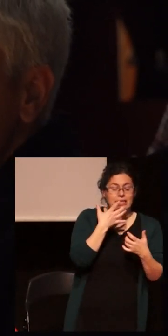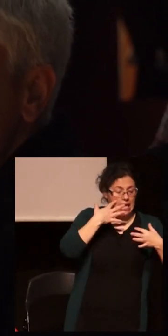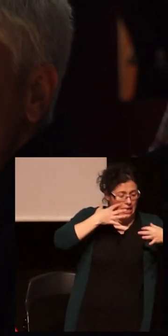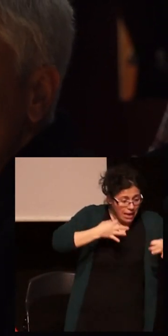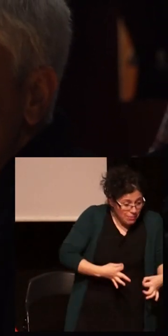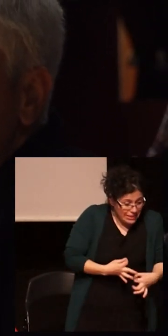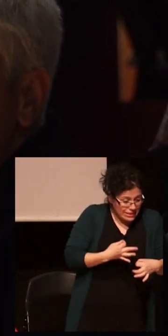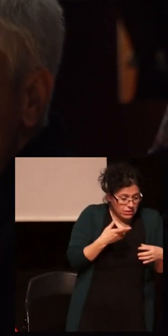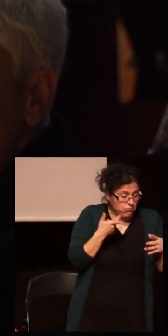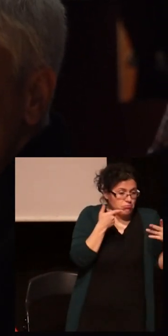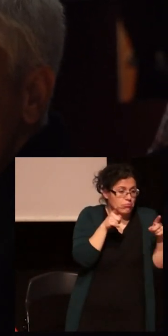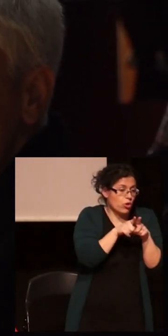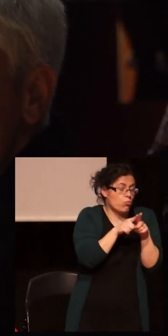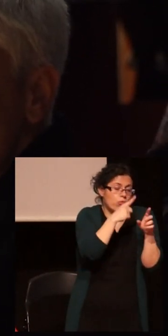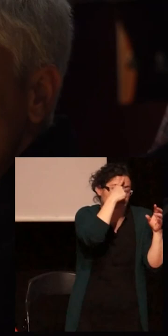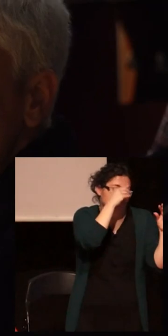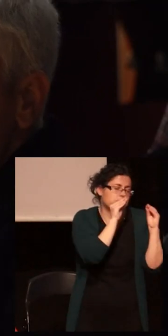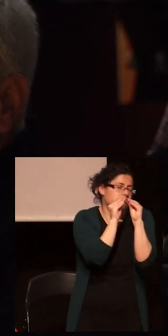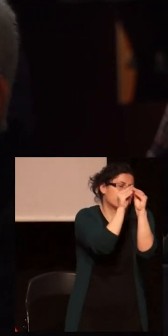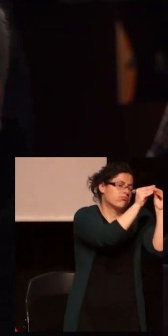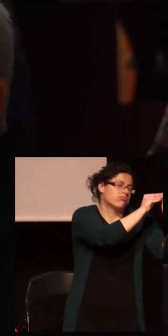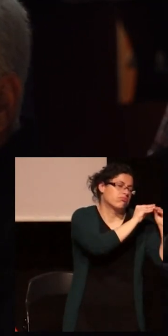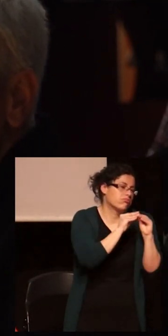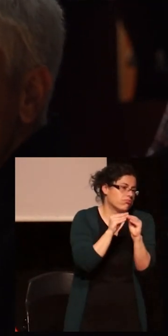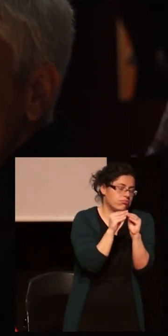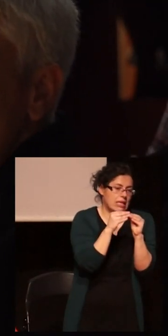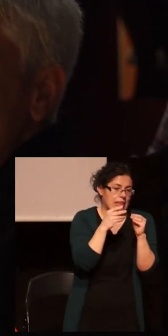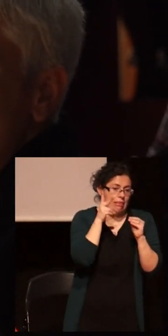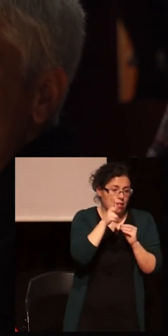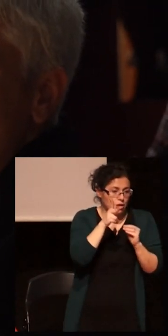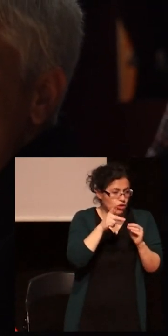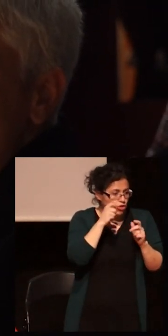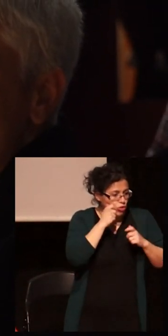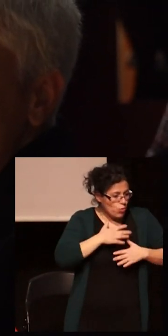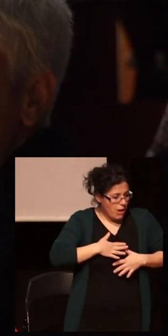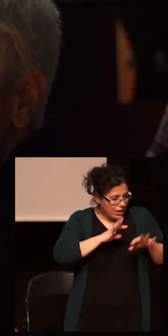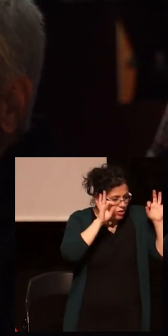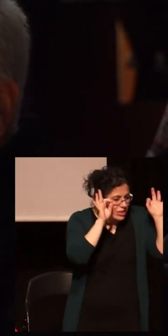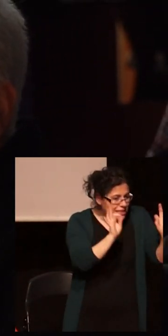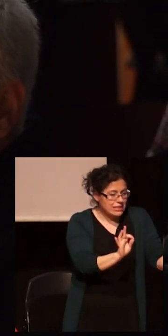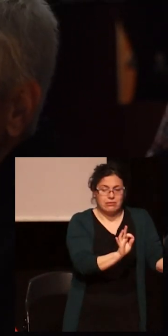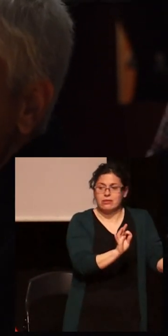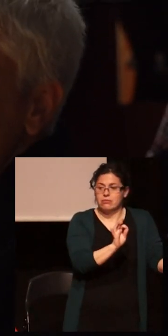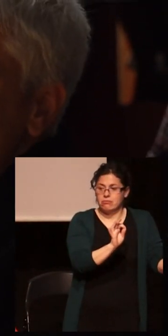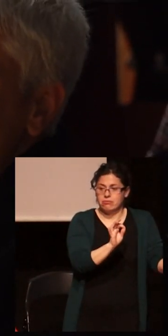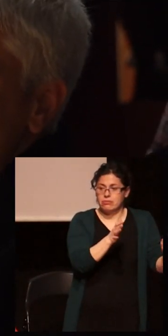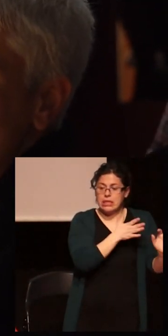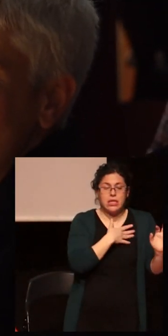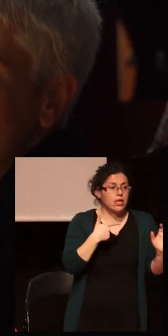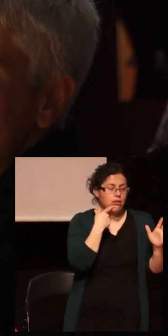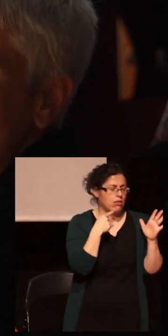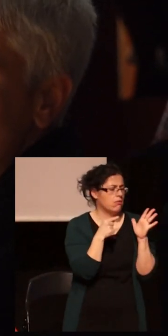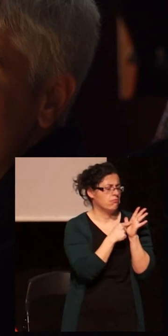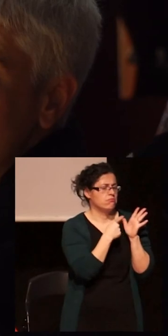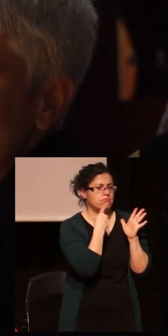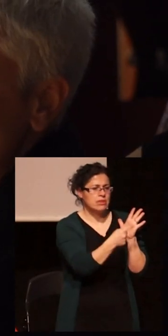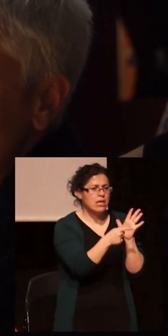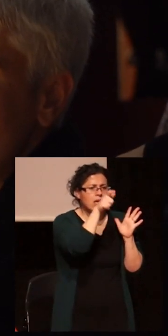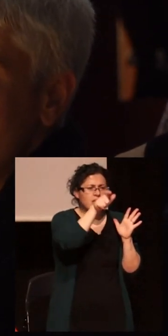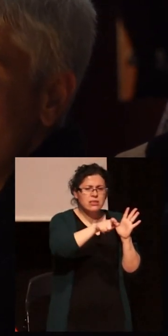vulneración generalizada de los derechos, ¿no?, de los derechos humanos. Que tengamos a la gente en condiciones precarias para poder acceder a una